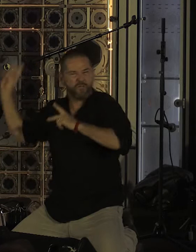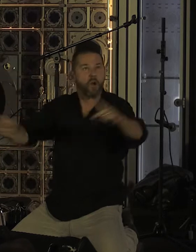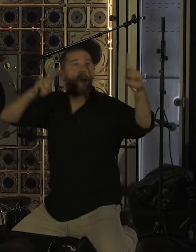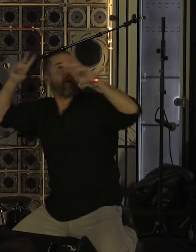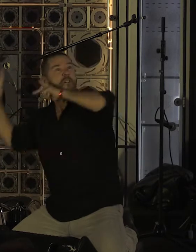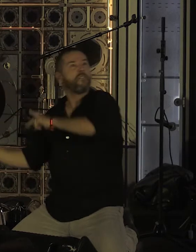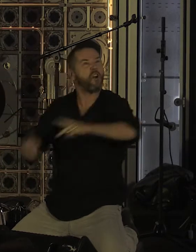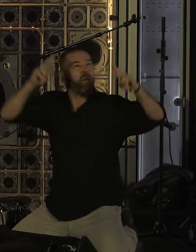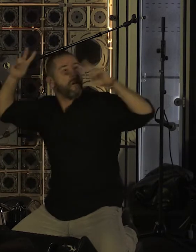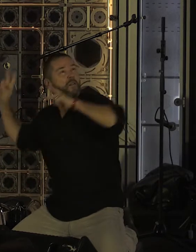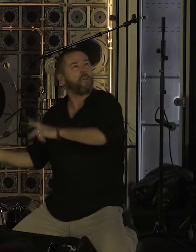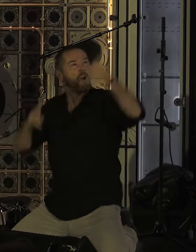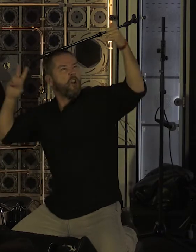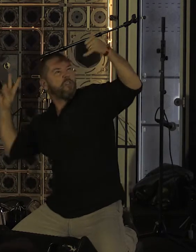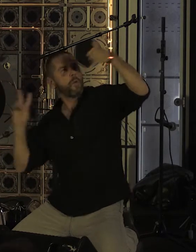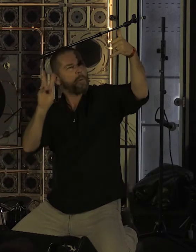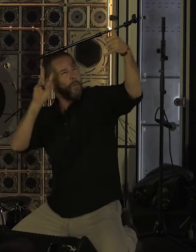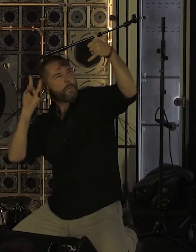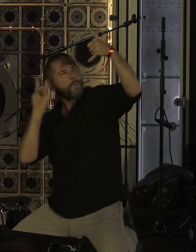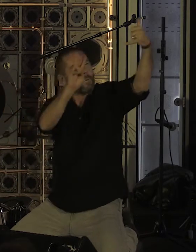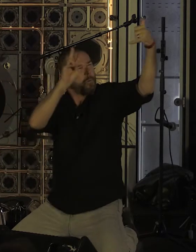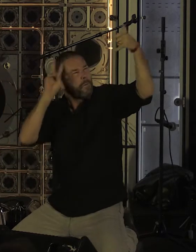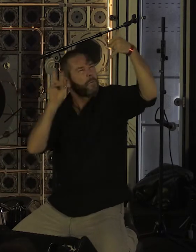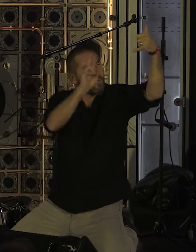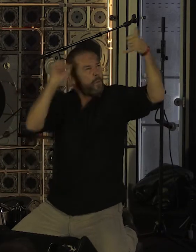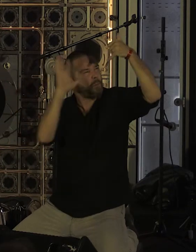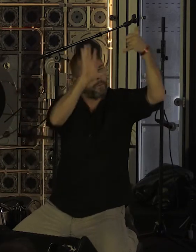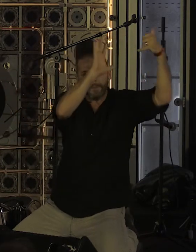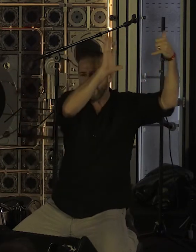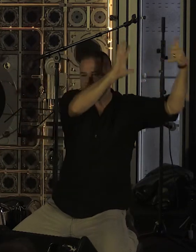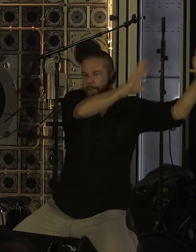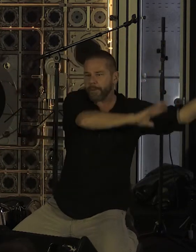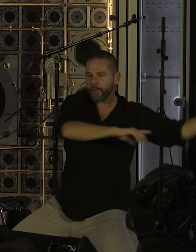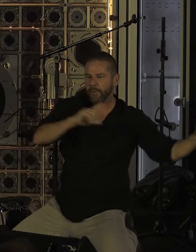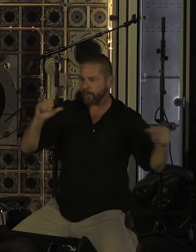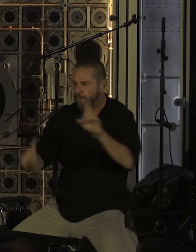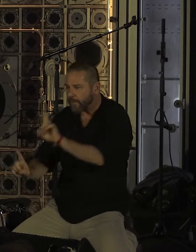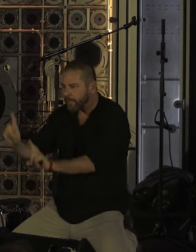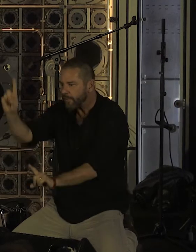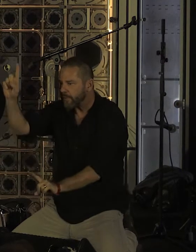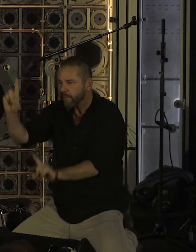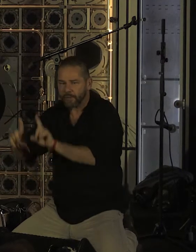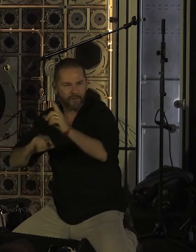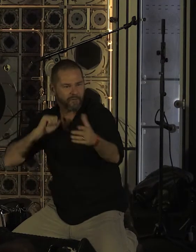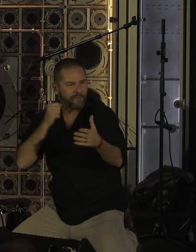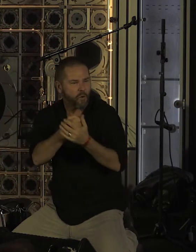Dans les fêtes des gommiers grinçants Le couple de pluviers là-bas se cachait dans l'herbe